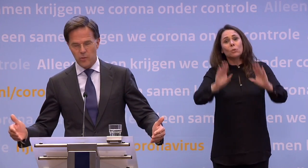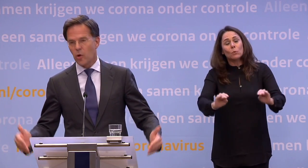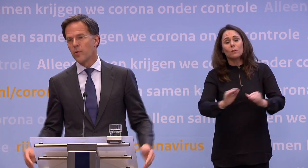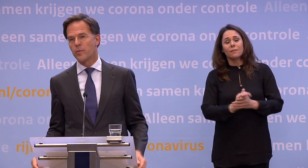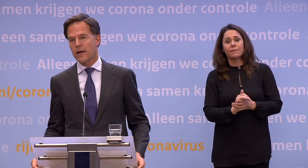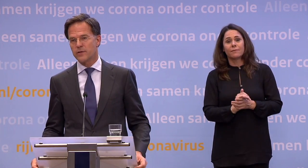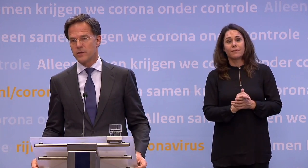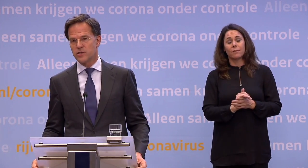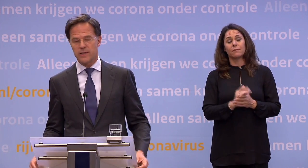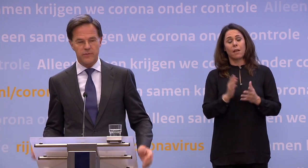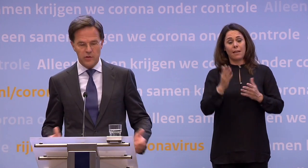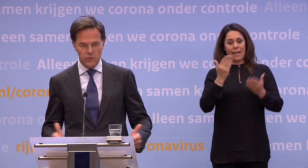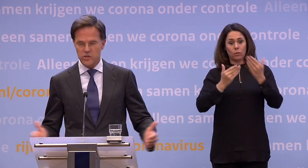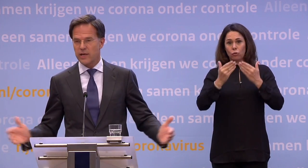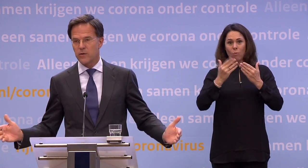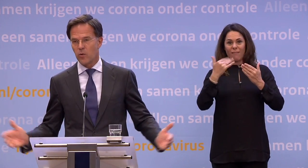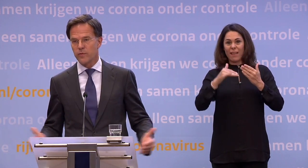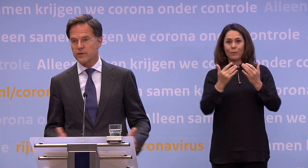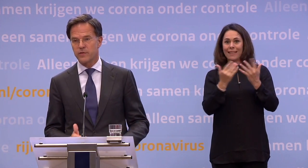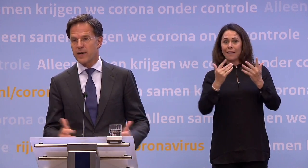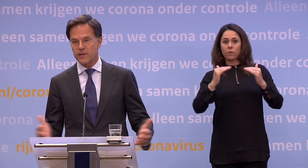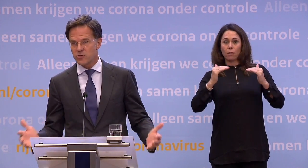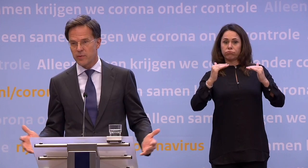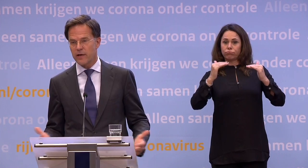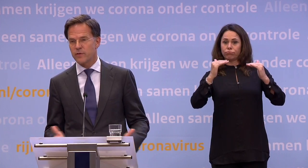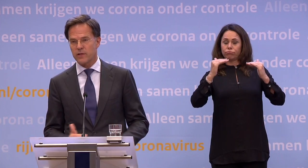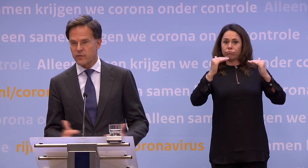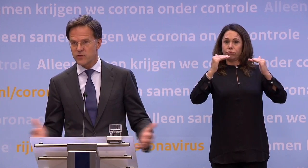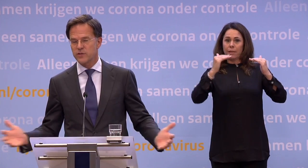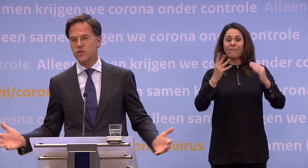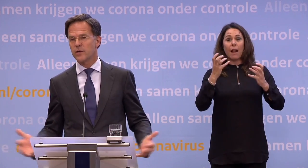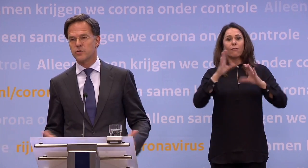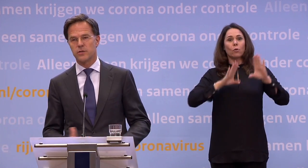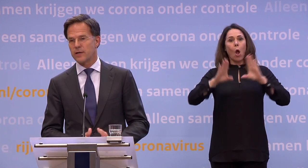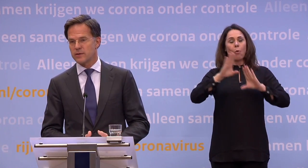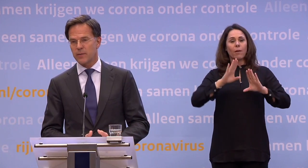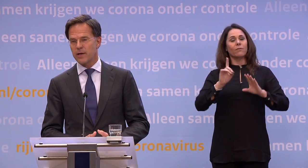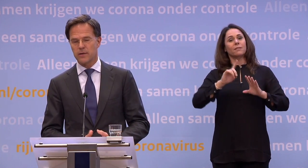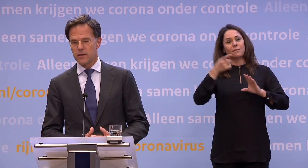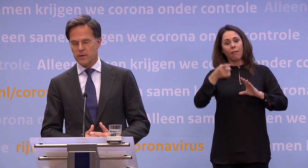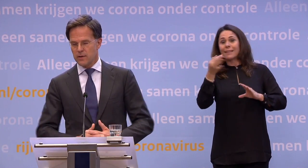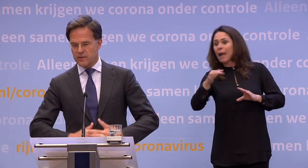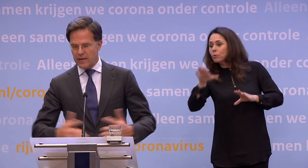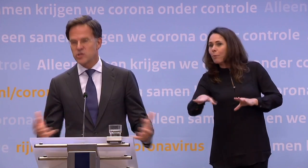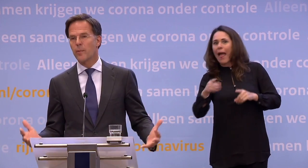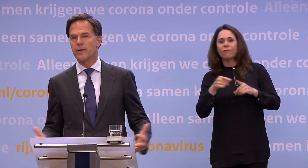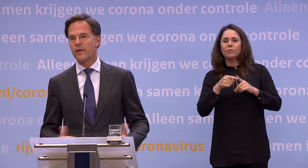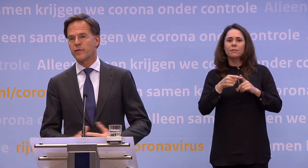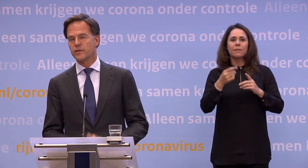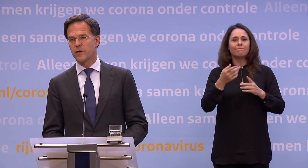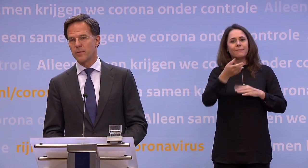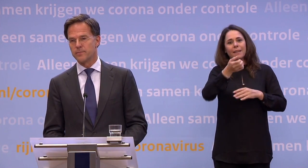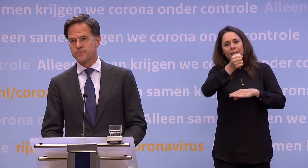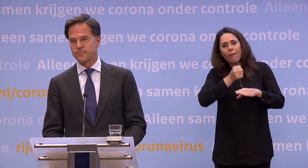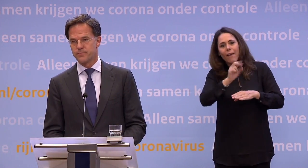ergens in de zomer oplopende aantallen zien... ...en we gedwongen zijn om weer te vragen thuis te blijven en de cafés weer te sluiten... ...en daarmee het hele maatschappelijk